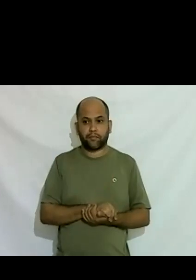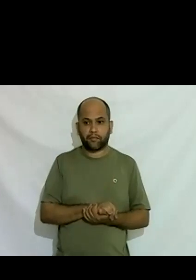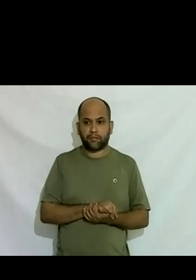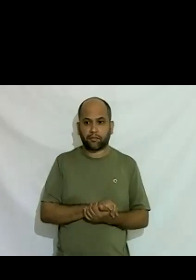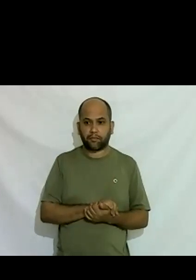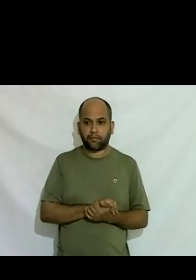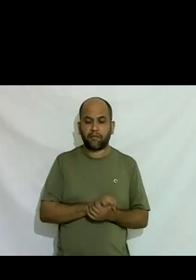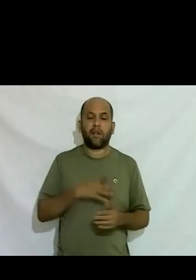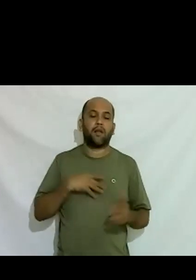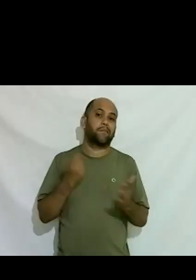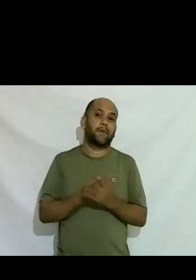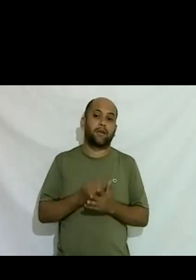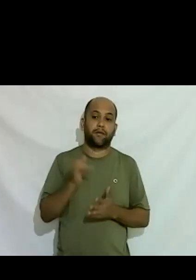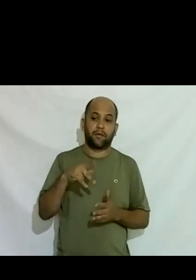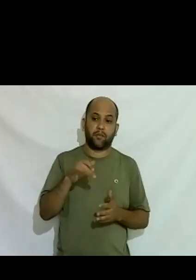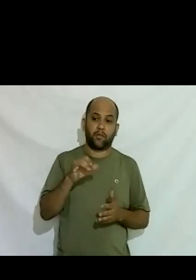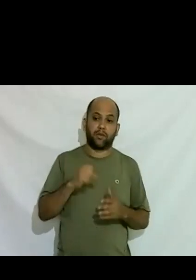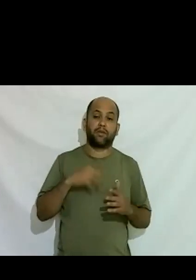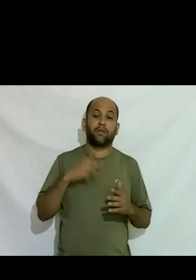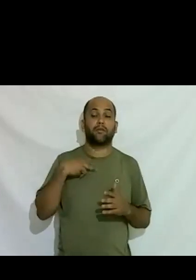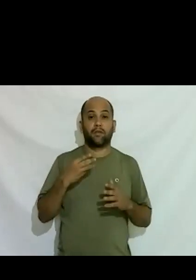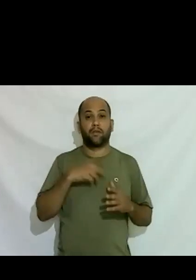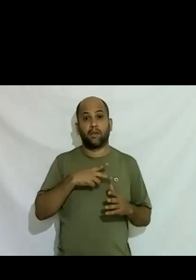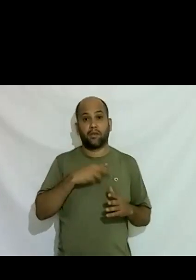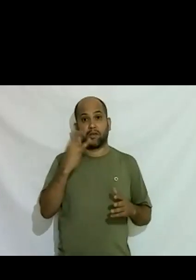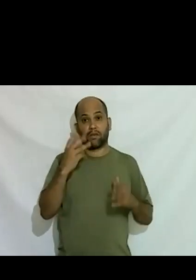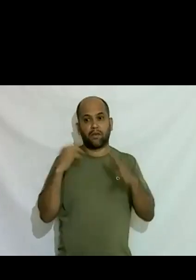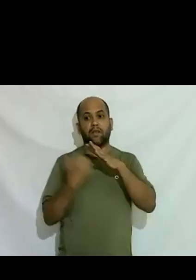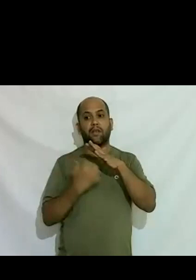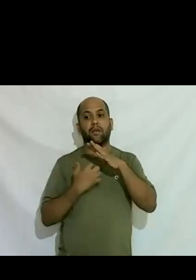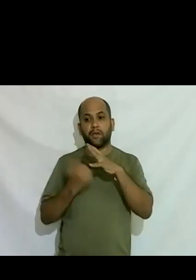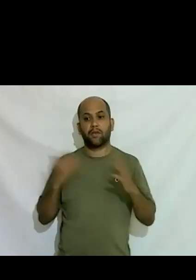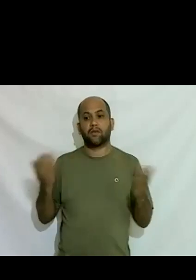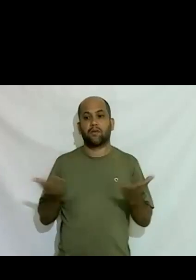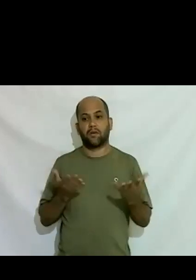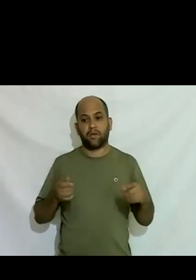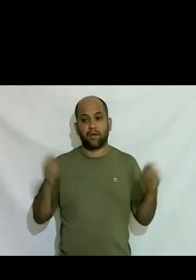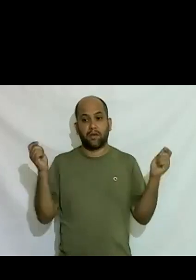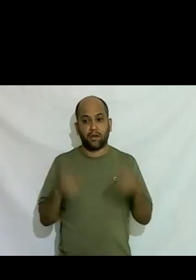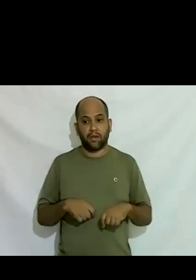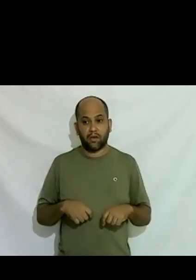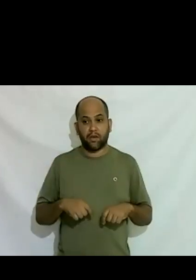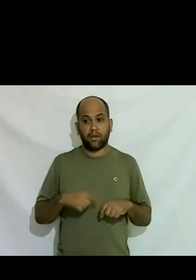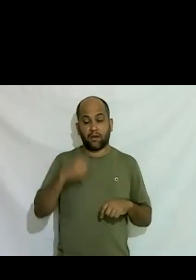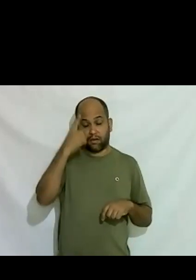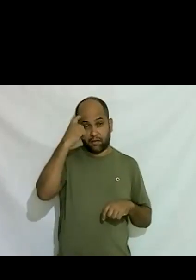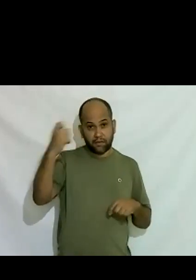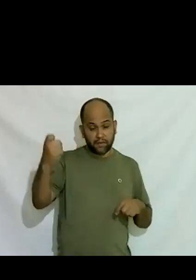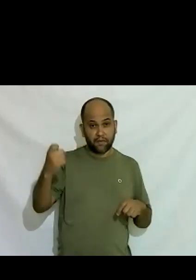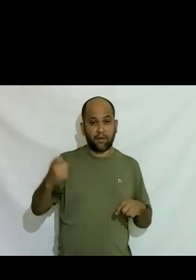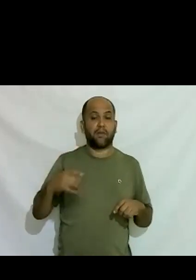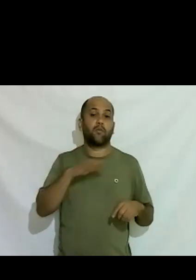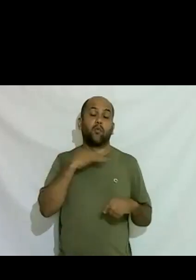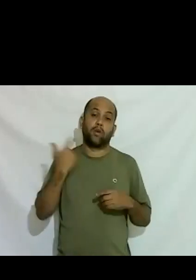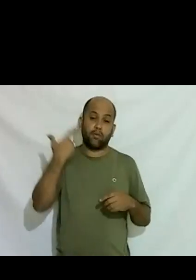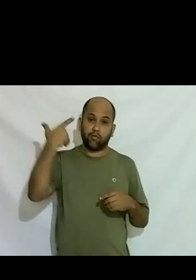absurdo de impostos tem três empresas hoje e posso sofrer uma violência ou morrer levar um tiro no meio